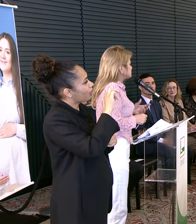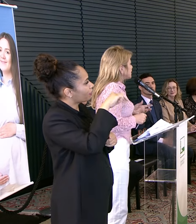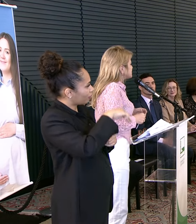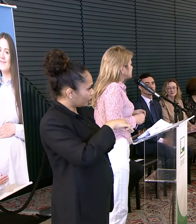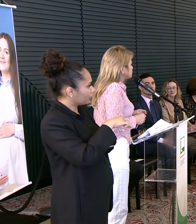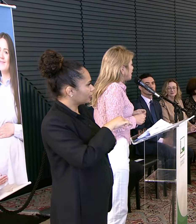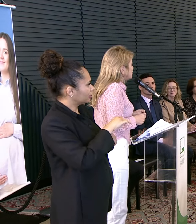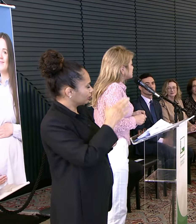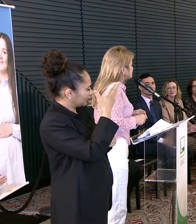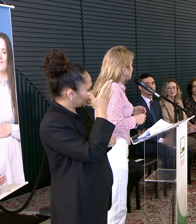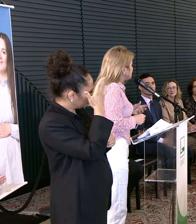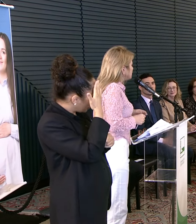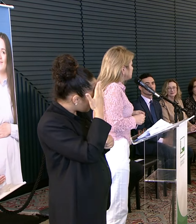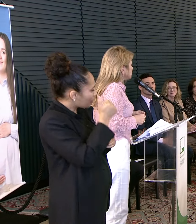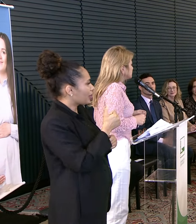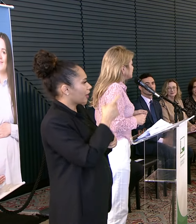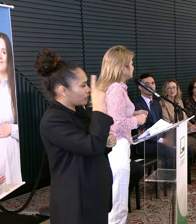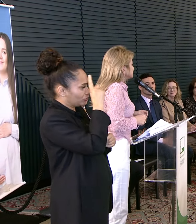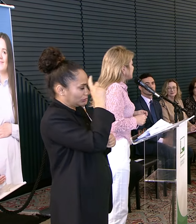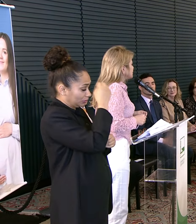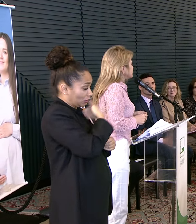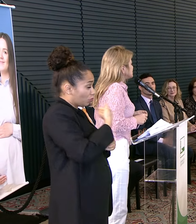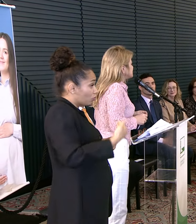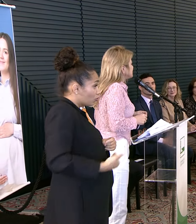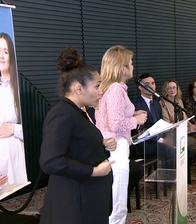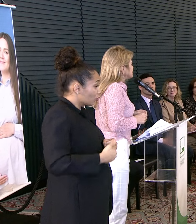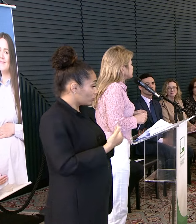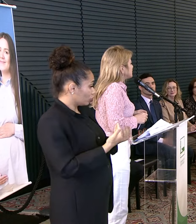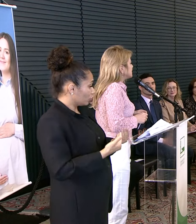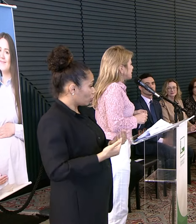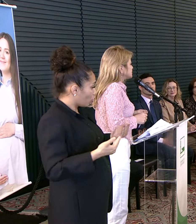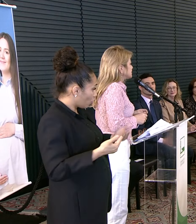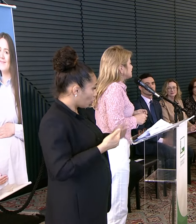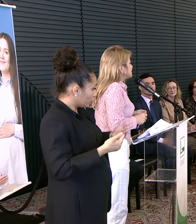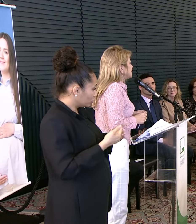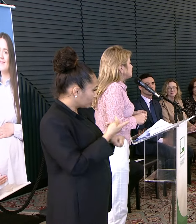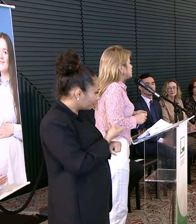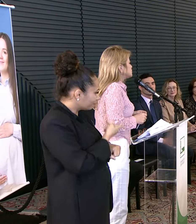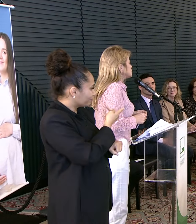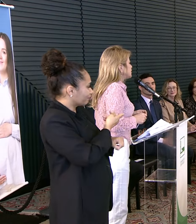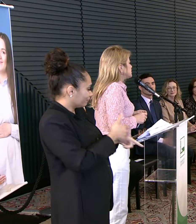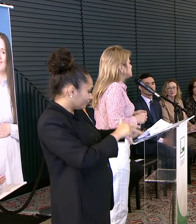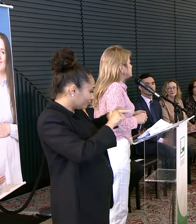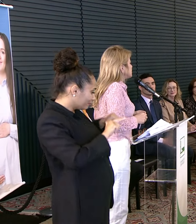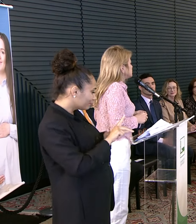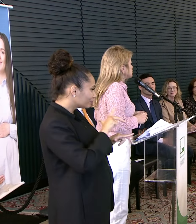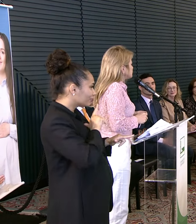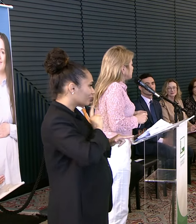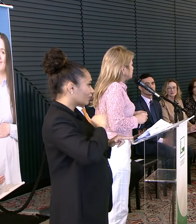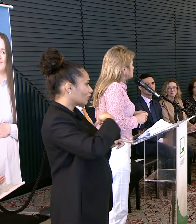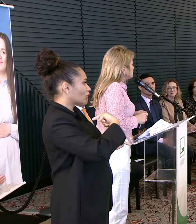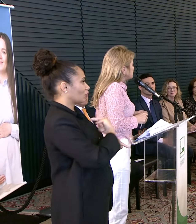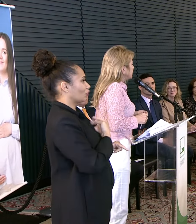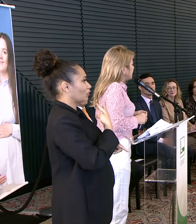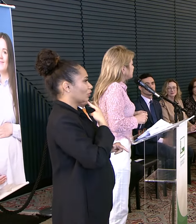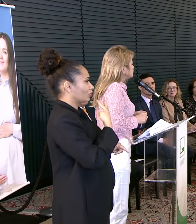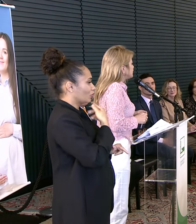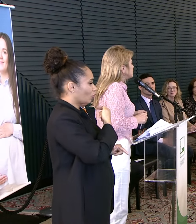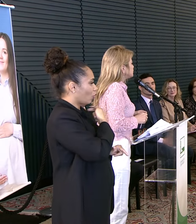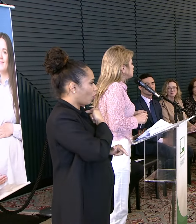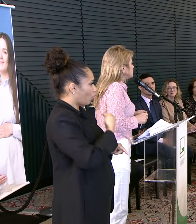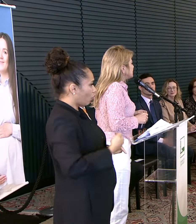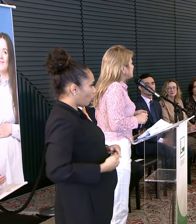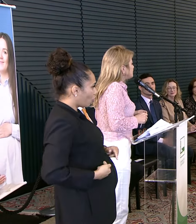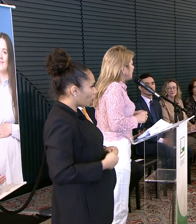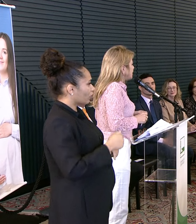Que um hospital estadual Um hospital público Está aqui hoje Recebendo essa homenagem O nosso reconhecimento Ao nosso governador Ronaldo Caiado